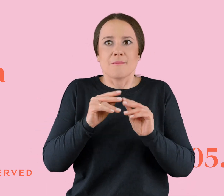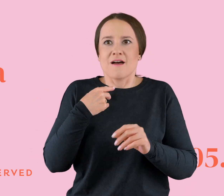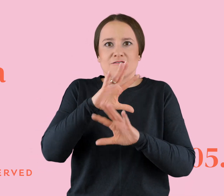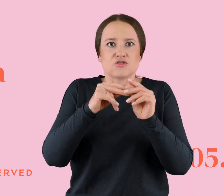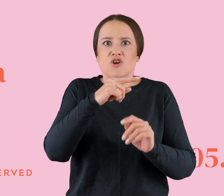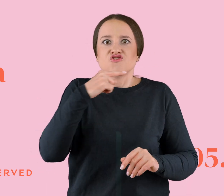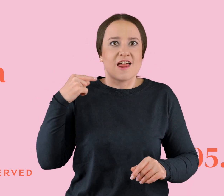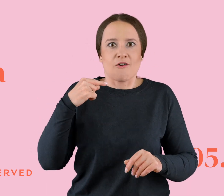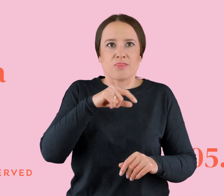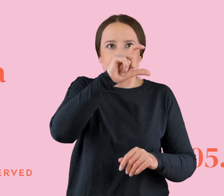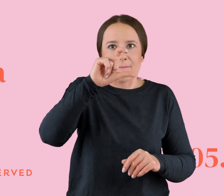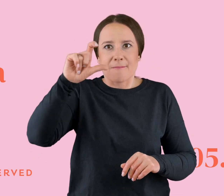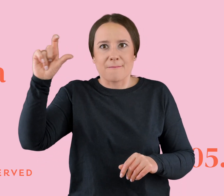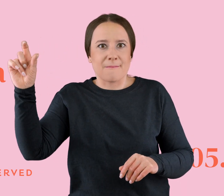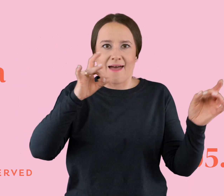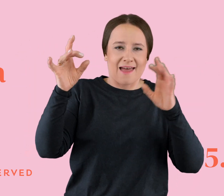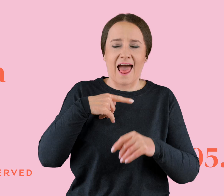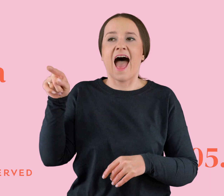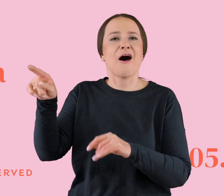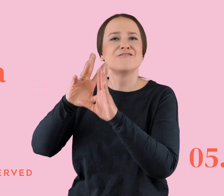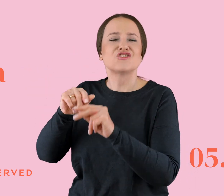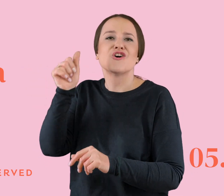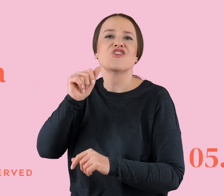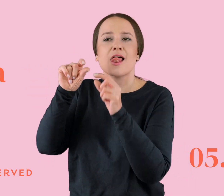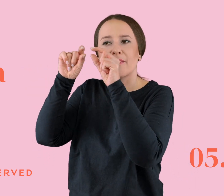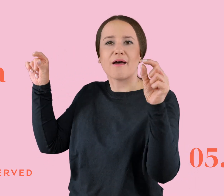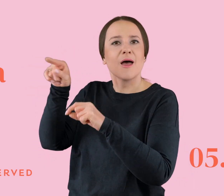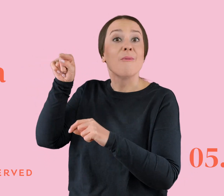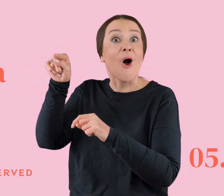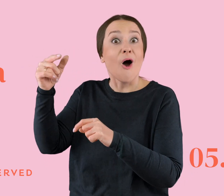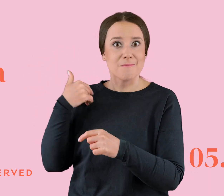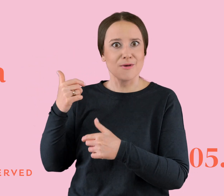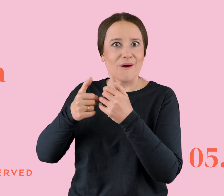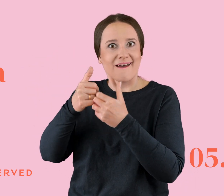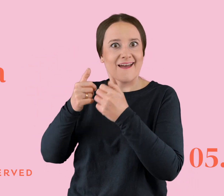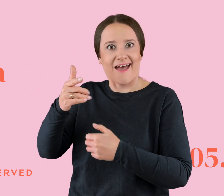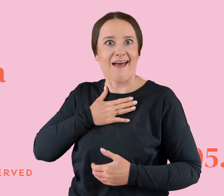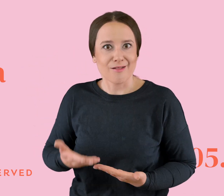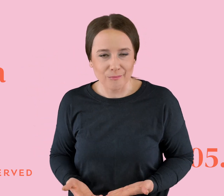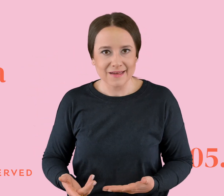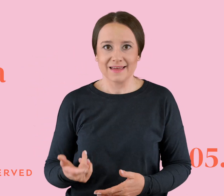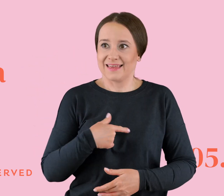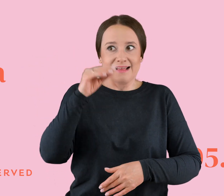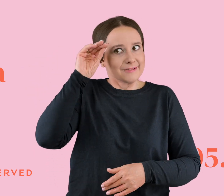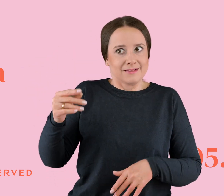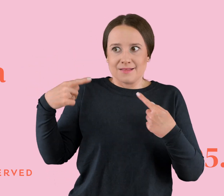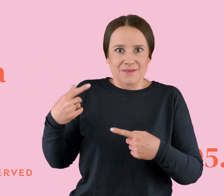A on nawet nie był Simsem, słuchajcie, z zielonym paskiem, no bo on był kurwa graczem w Simsy. No więc ja tego nie powiedziałam, no bo nie chciałam, bo się bałam, że go